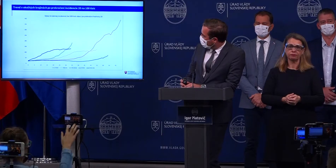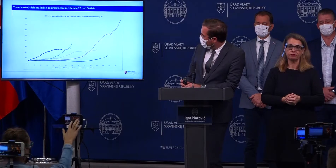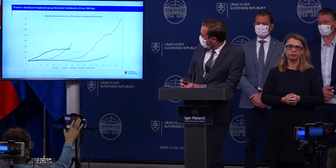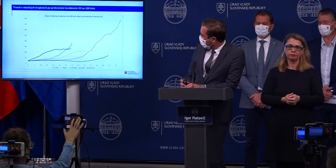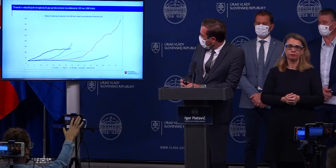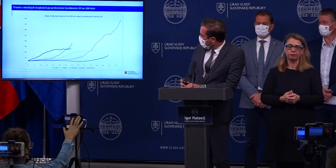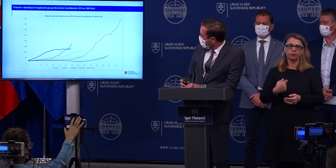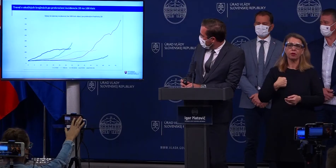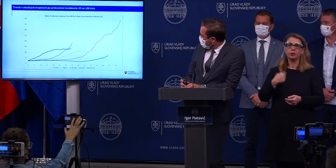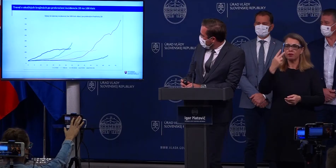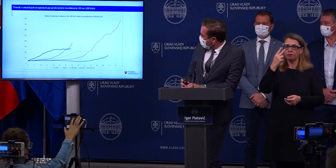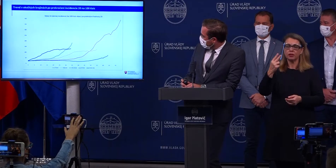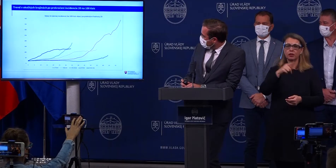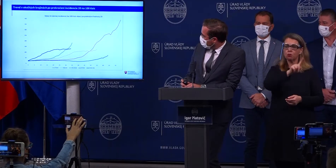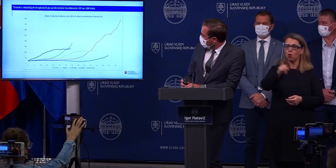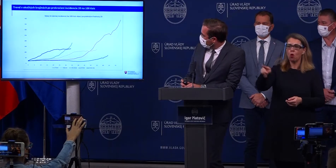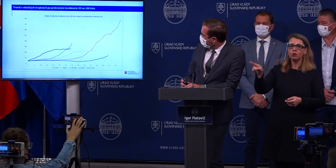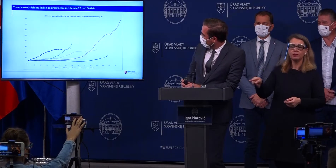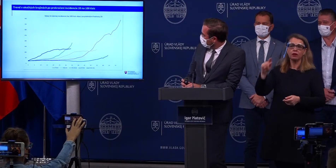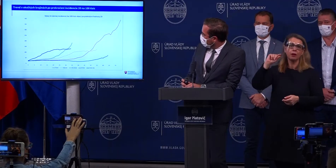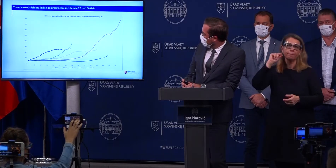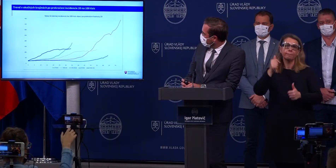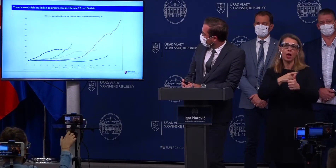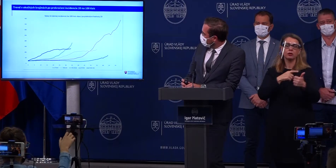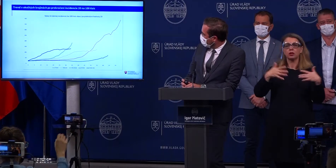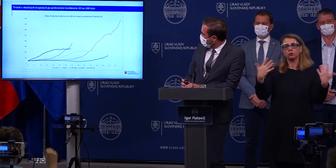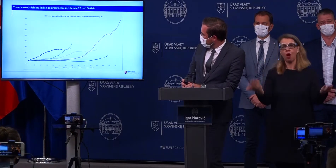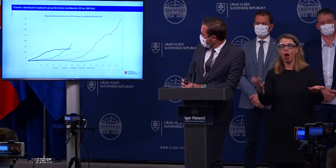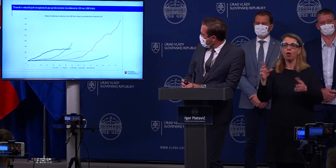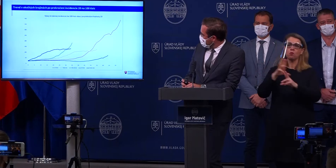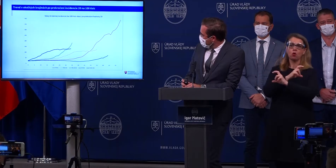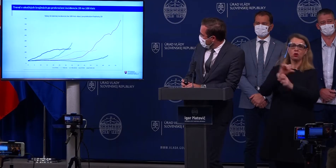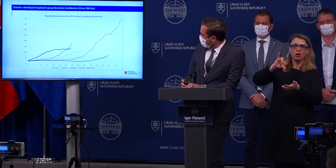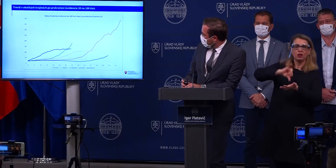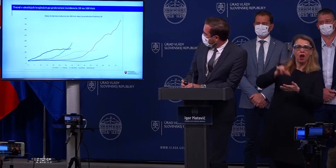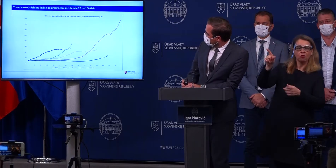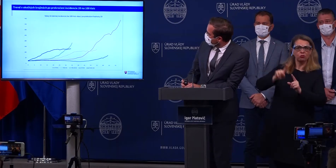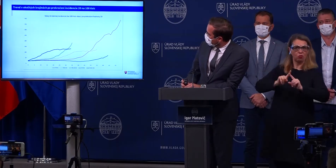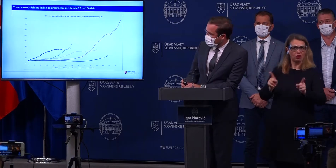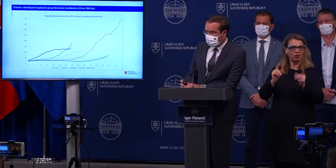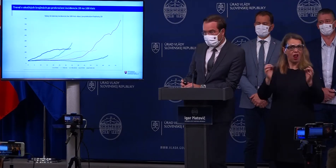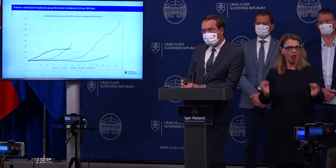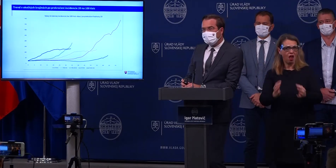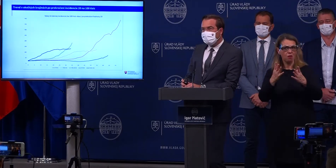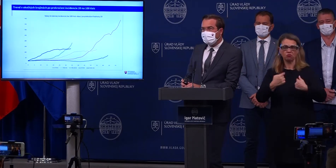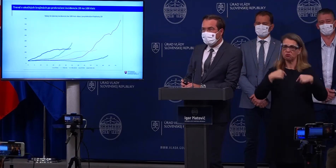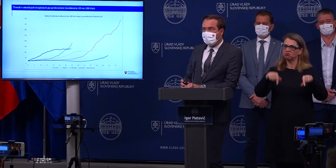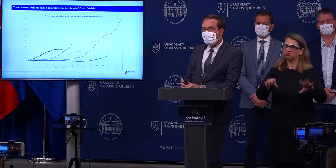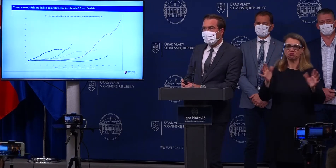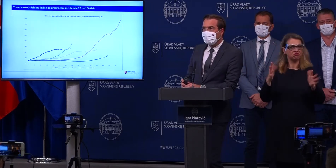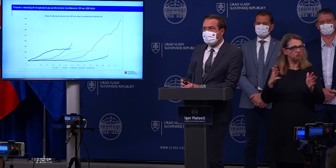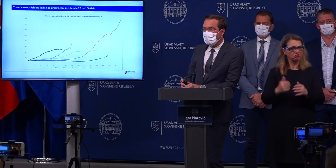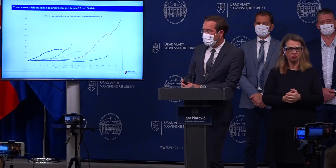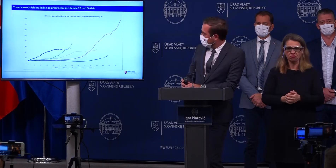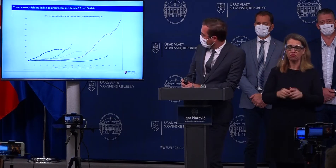že sa vyvíjajú krivky v Maďarsku nebo v Rakúsku. A takisto je tu